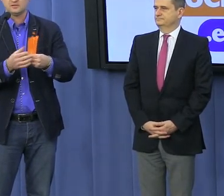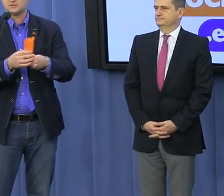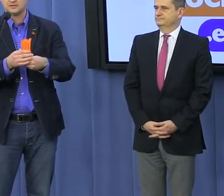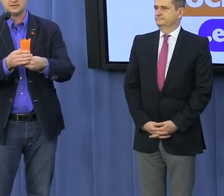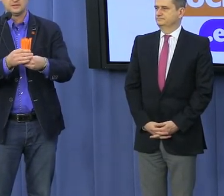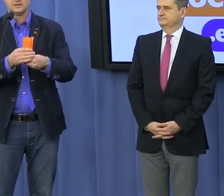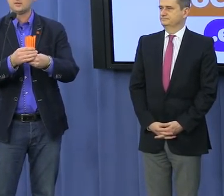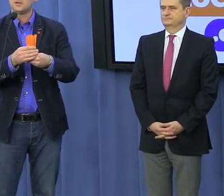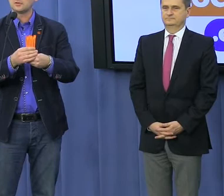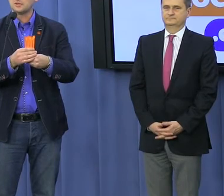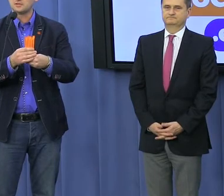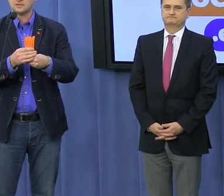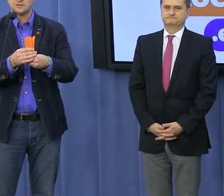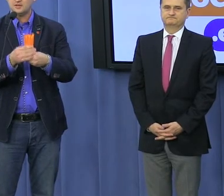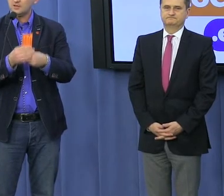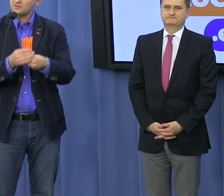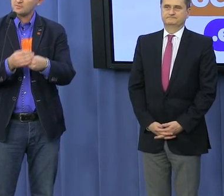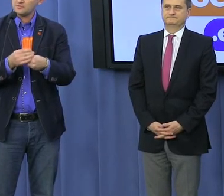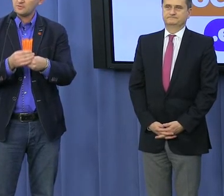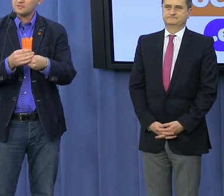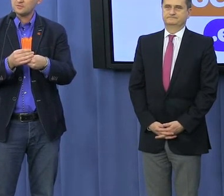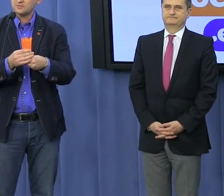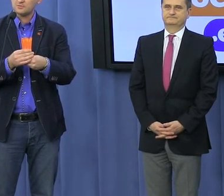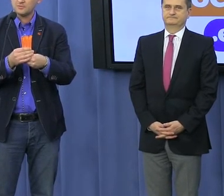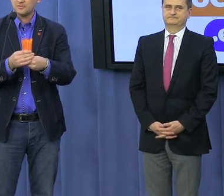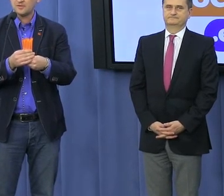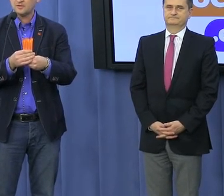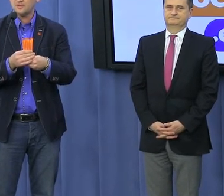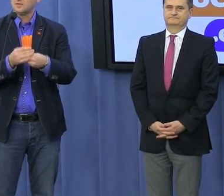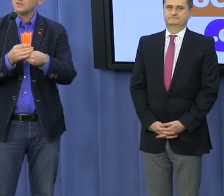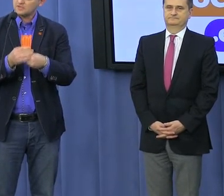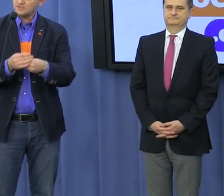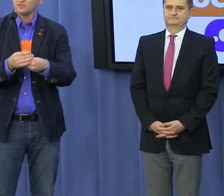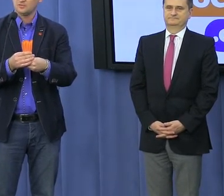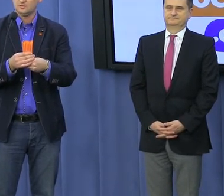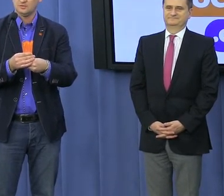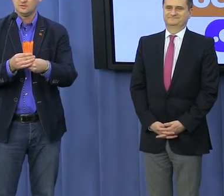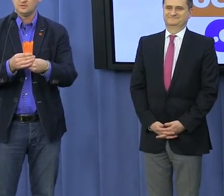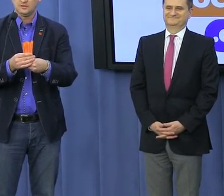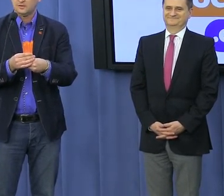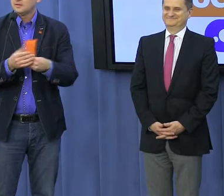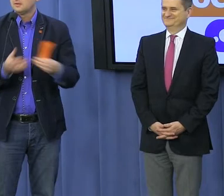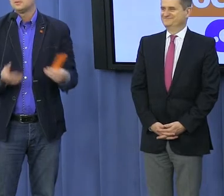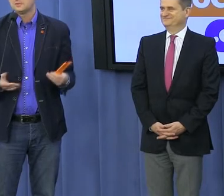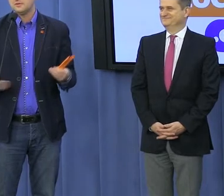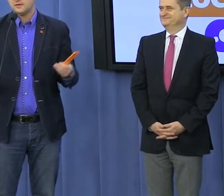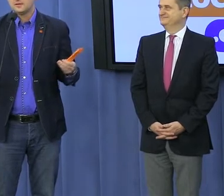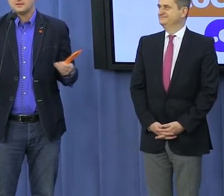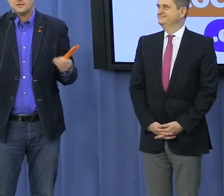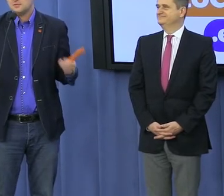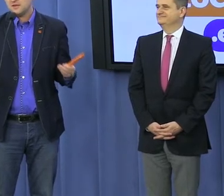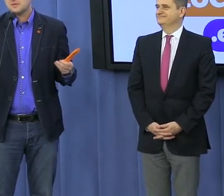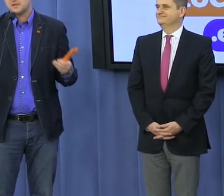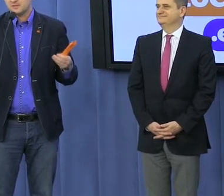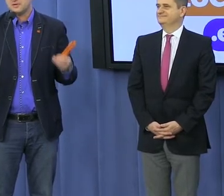wiem, zjeść. Zostało sześć. Ile osób możemy obdzielić tymi długopisami? Sześć osób. Proszę Państwa,